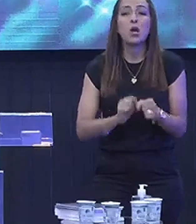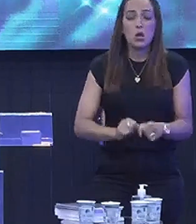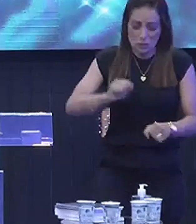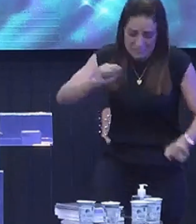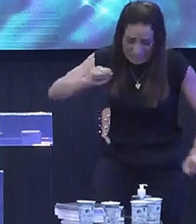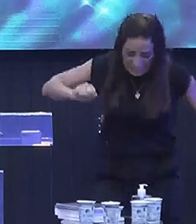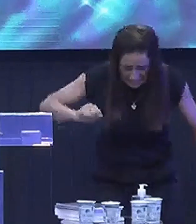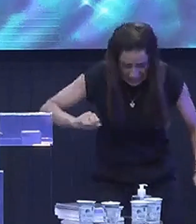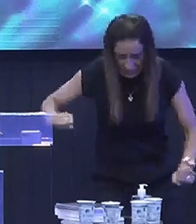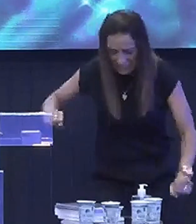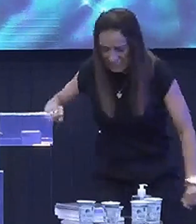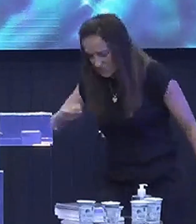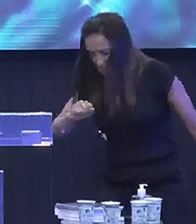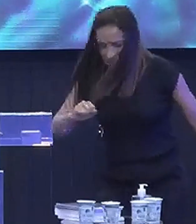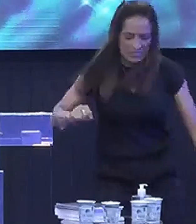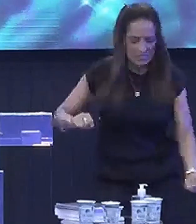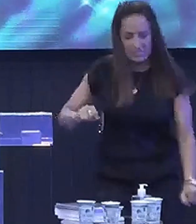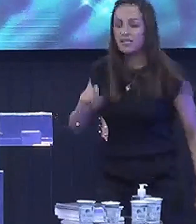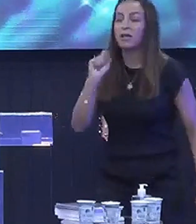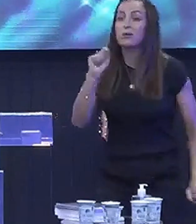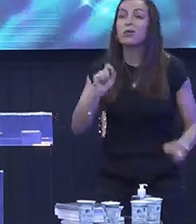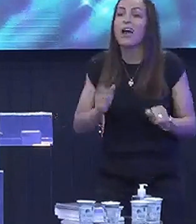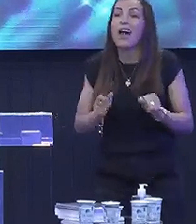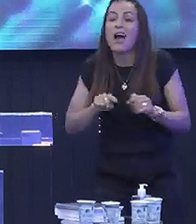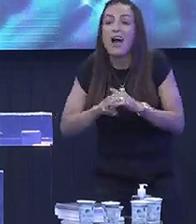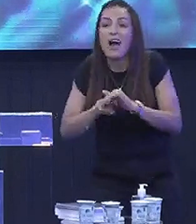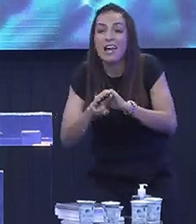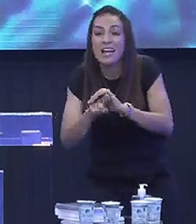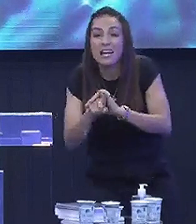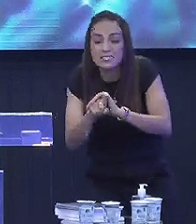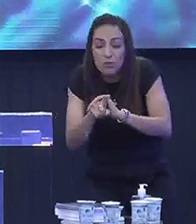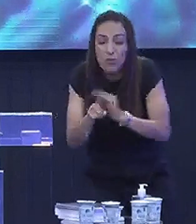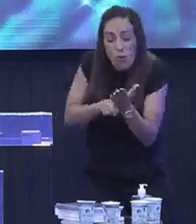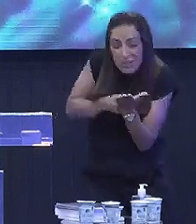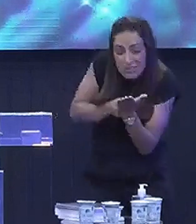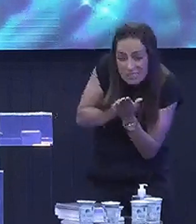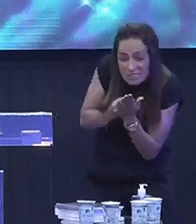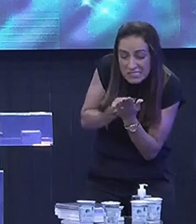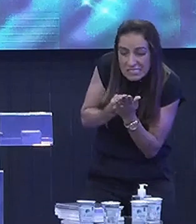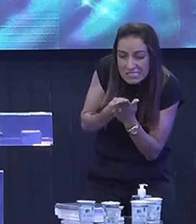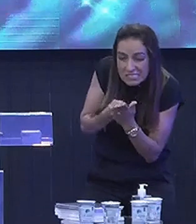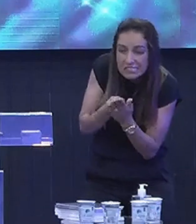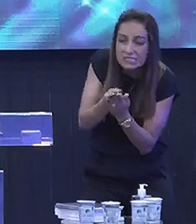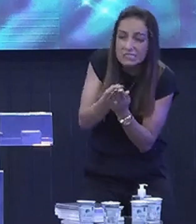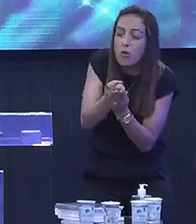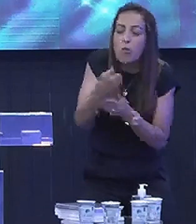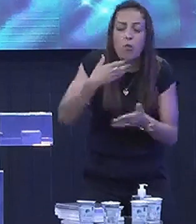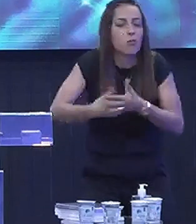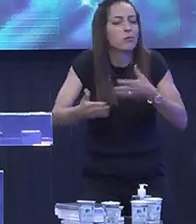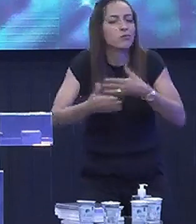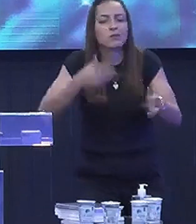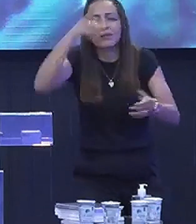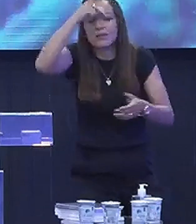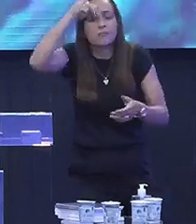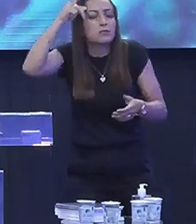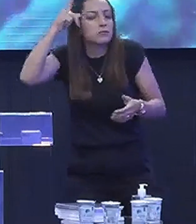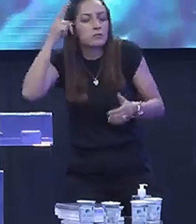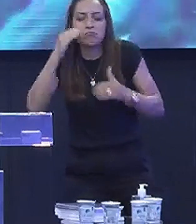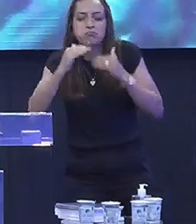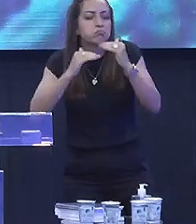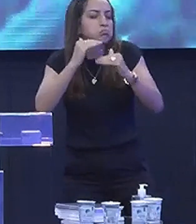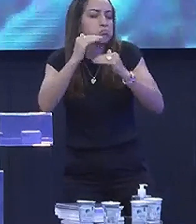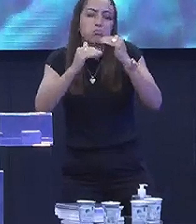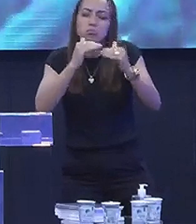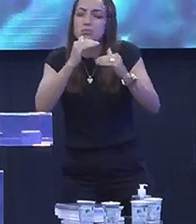Esmaga ela E a lagarta Ela está lá o quê? Se rastejando E qualquer pessoa Ela não tem nenhum processo